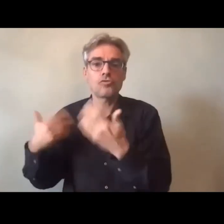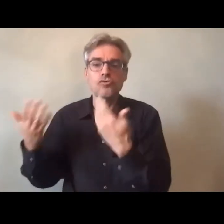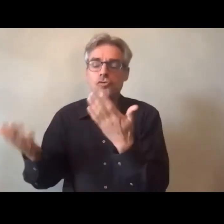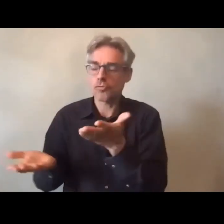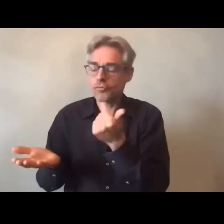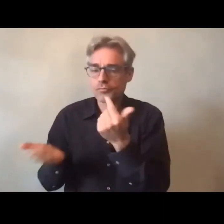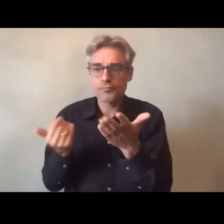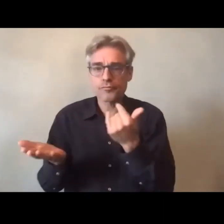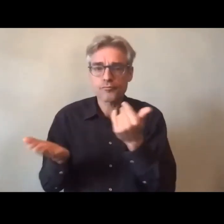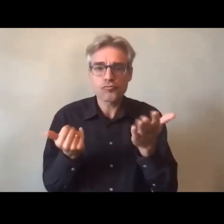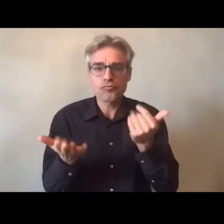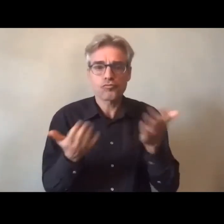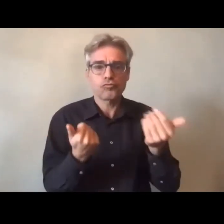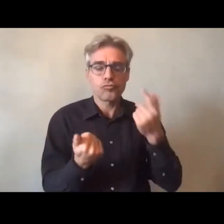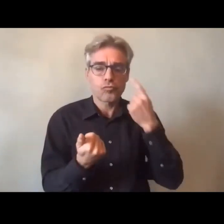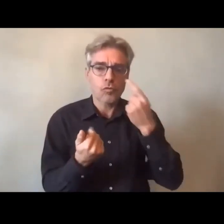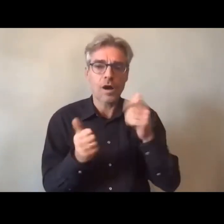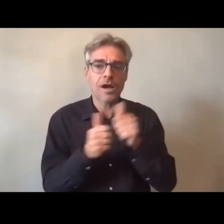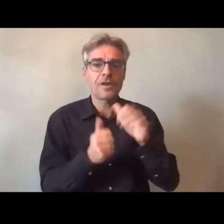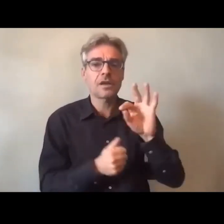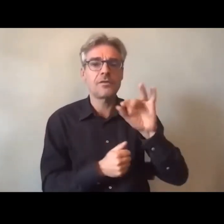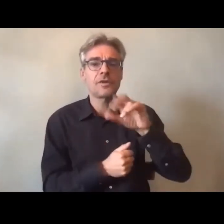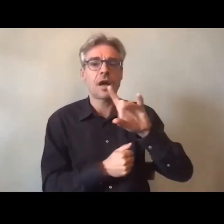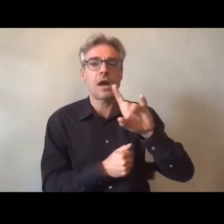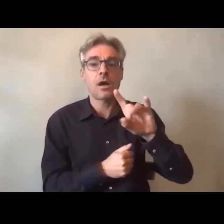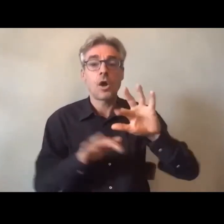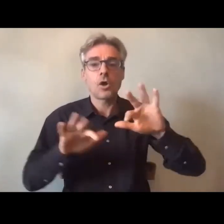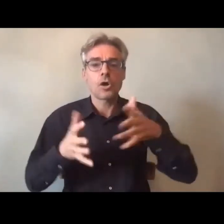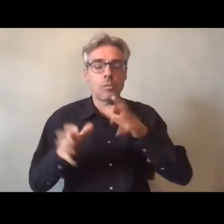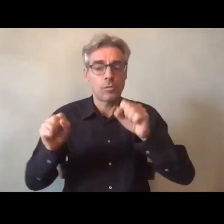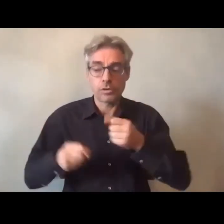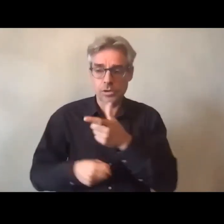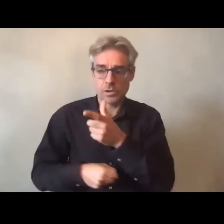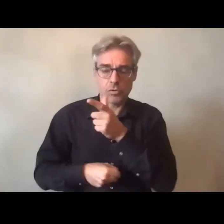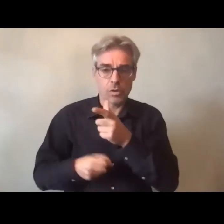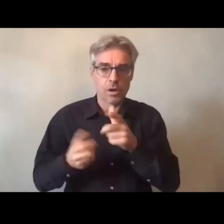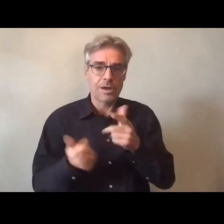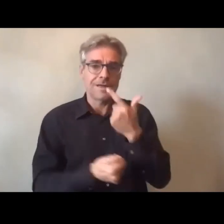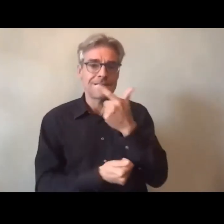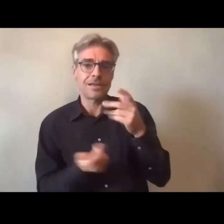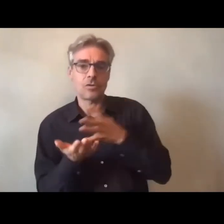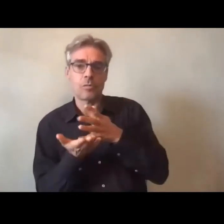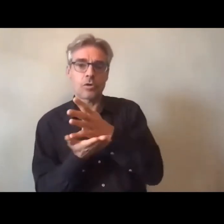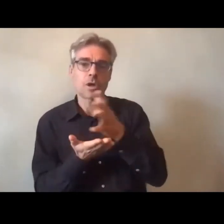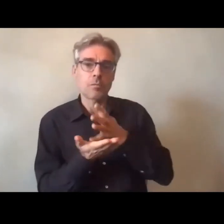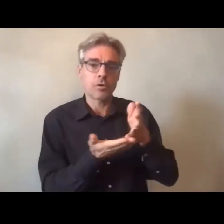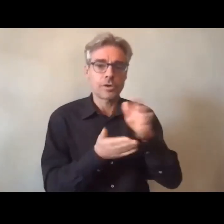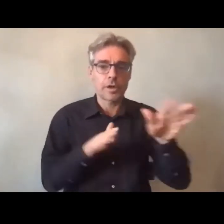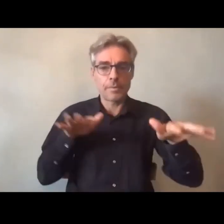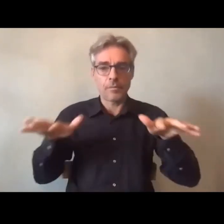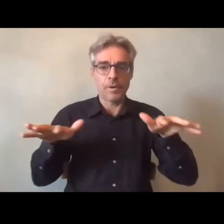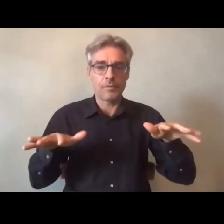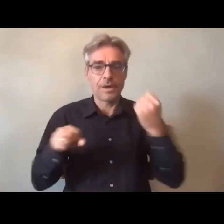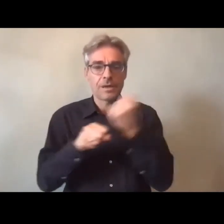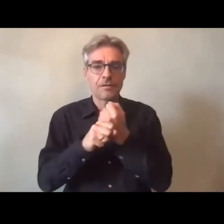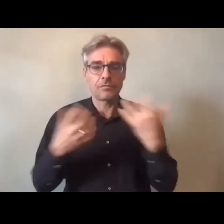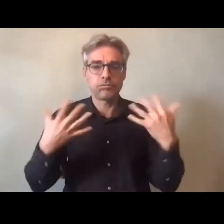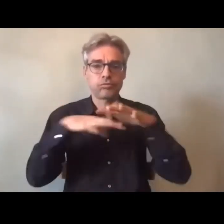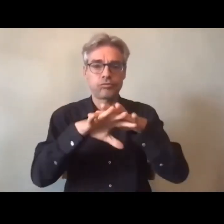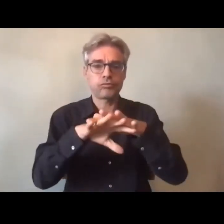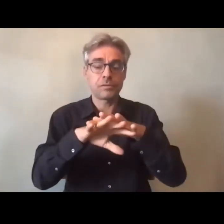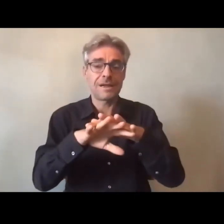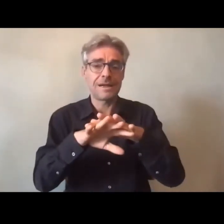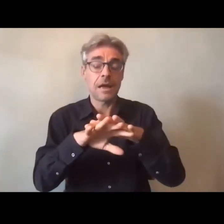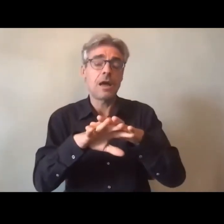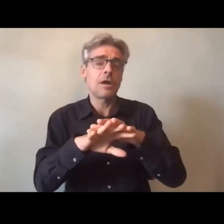voir identifier avec la FIRA comment on peut potentialiser ces deux axes de travaux avec ce même